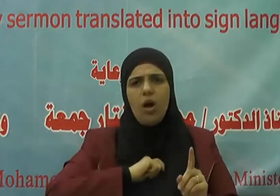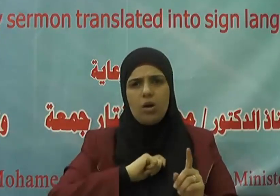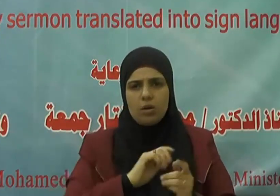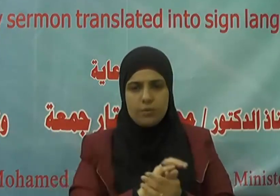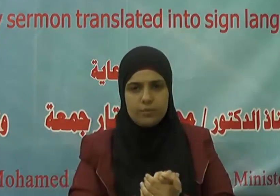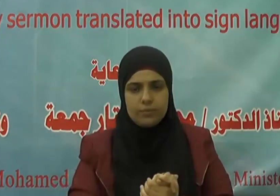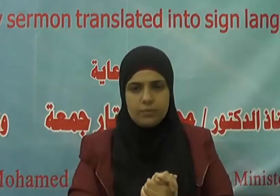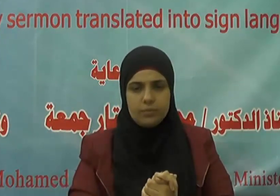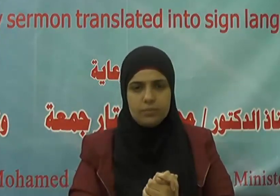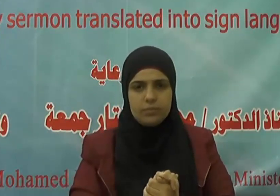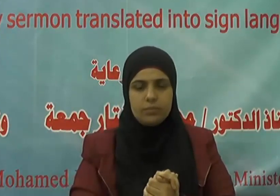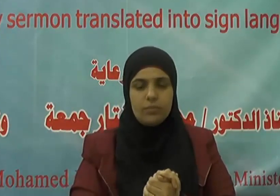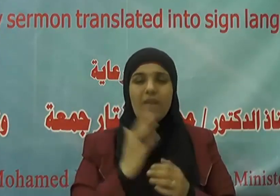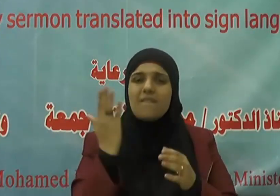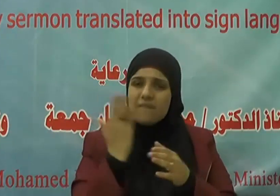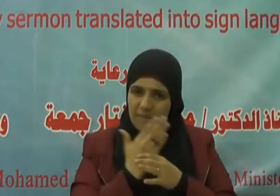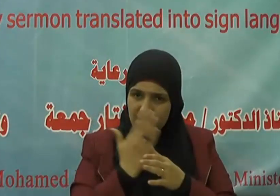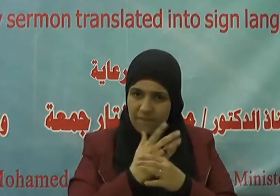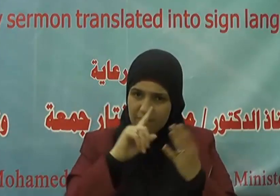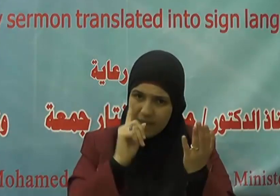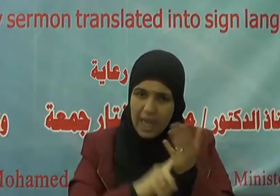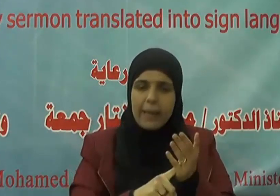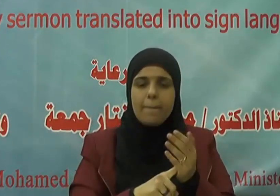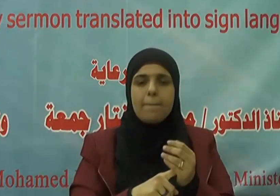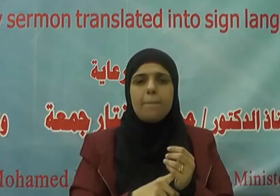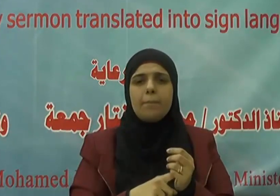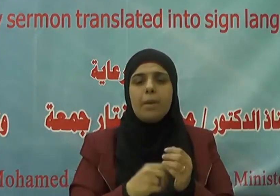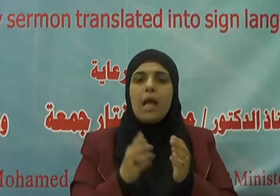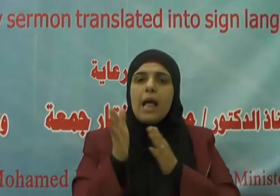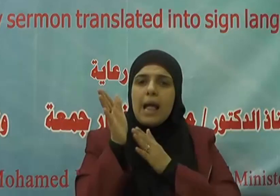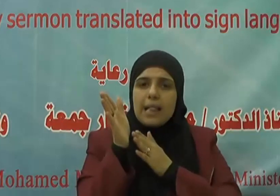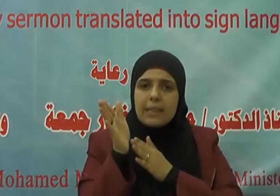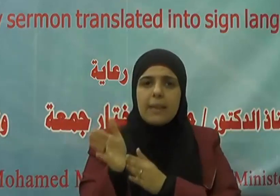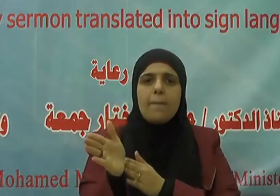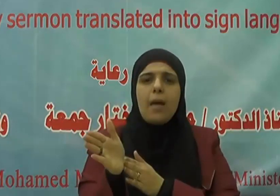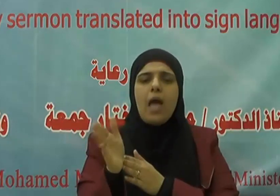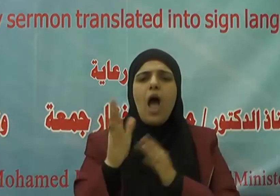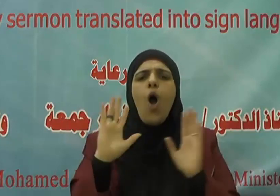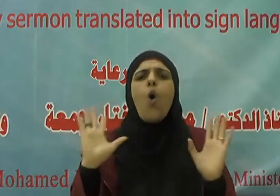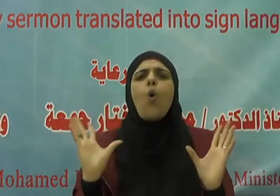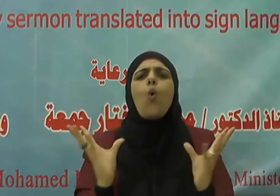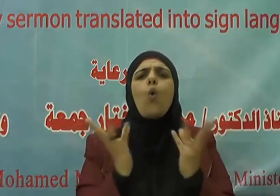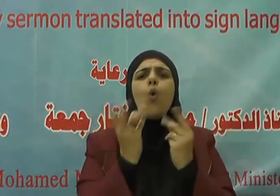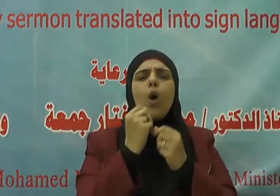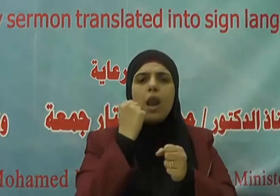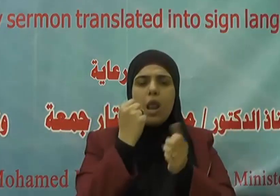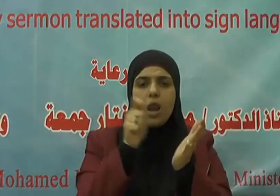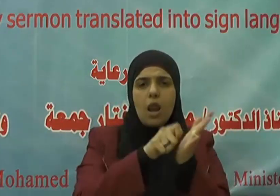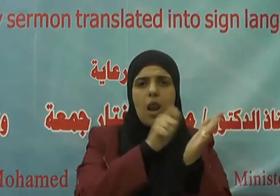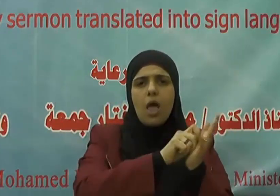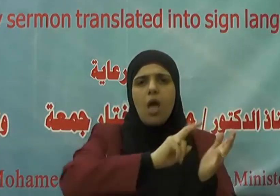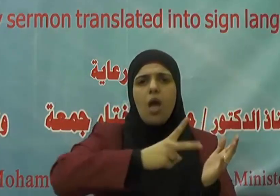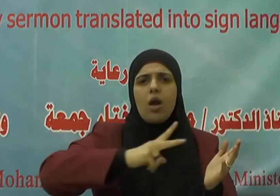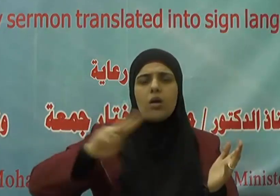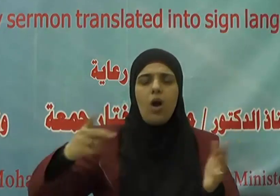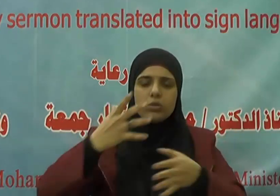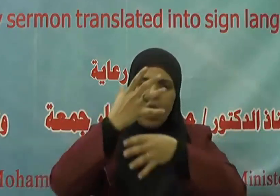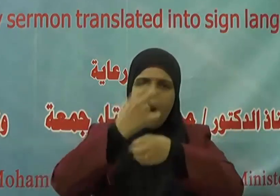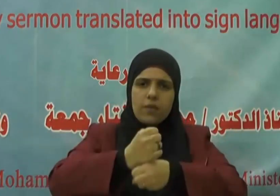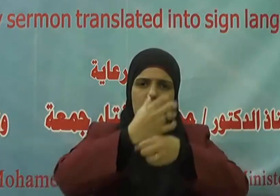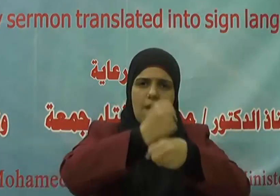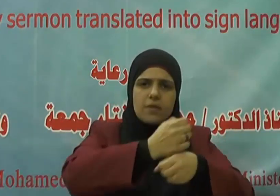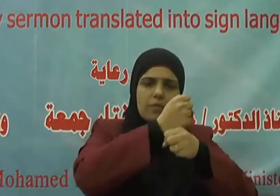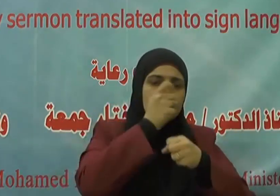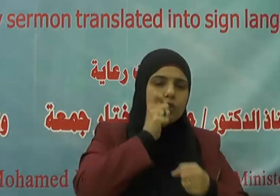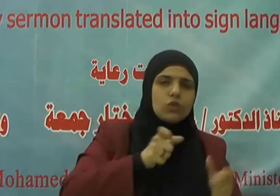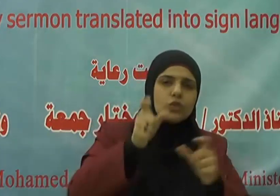فيجب اتباع كل الإجراءات الاحترازية